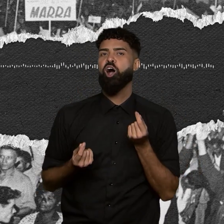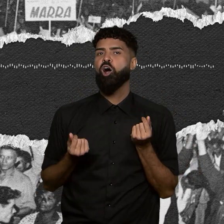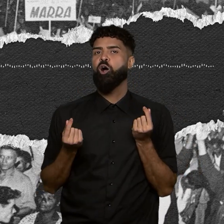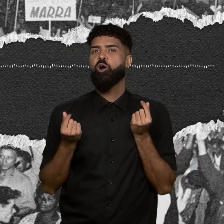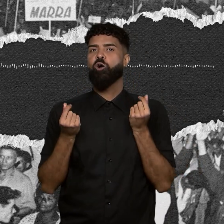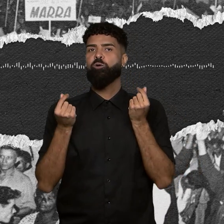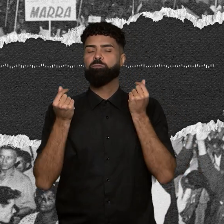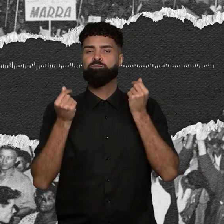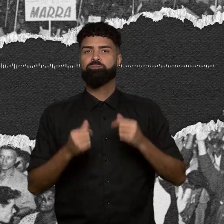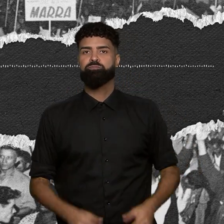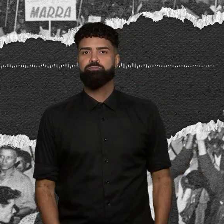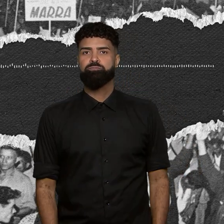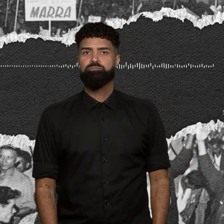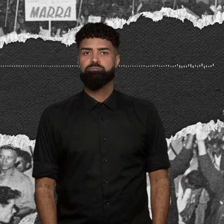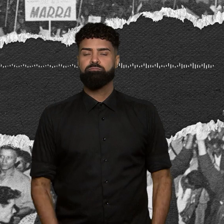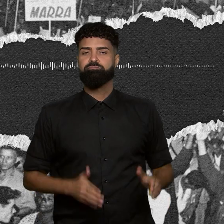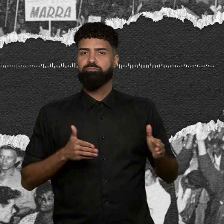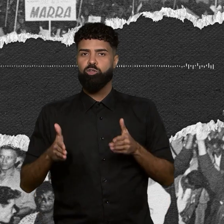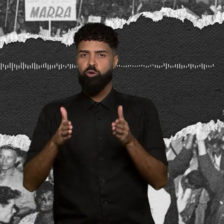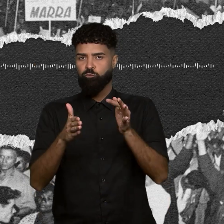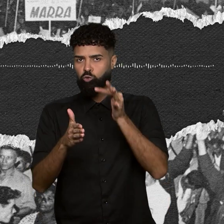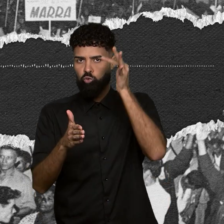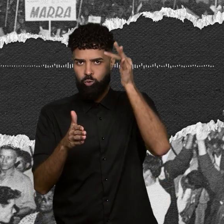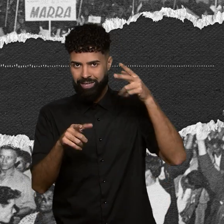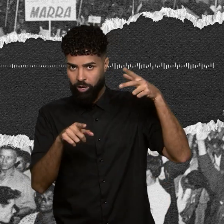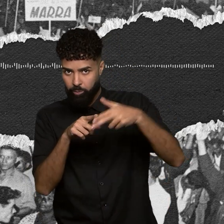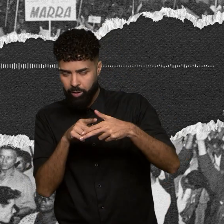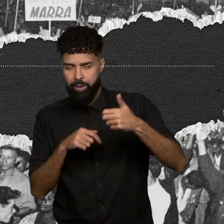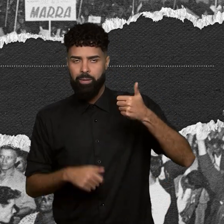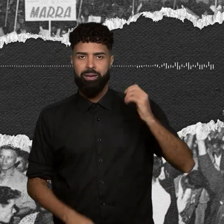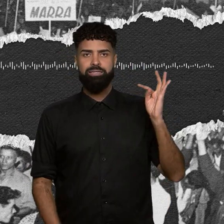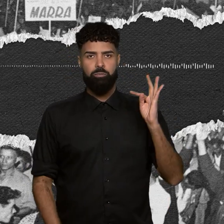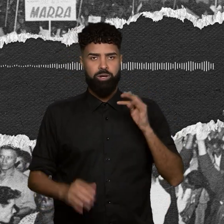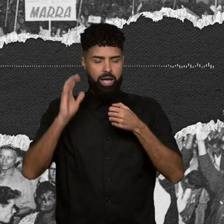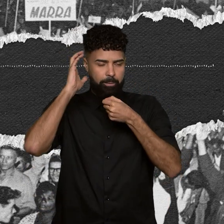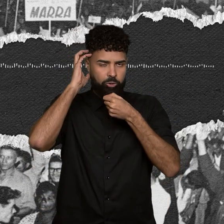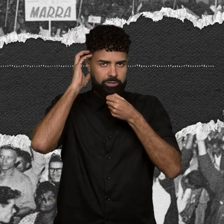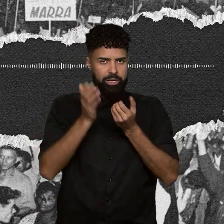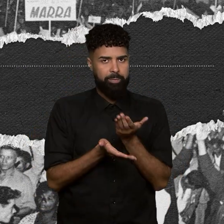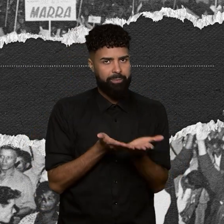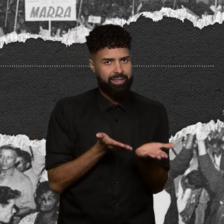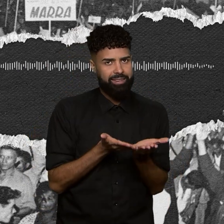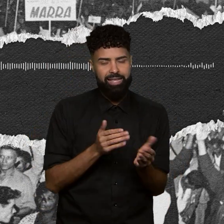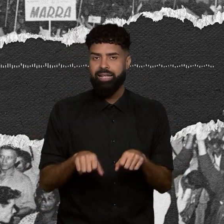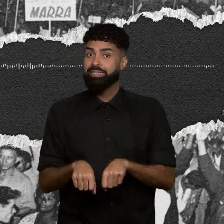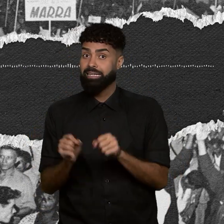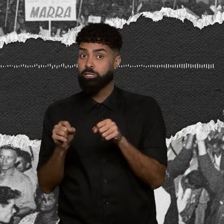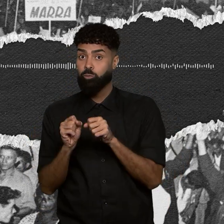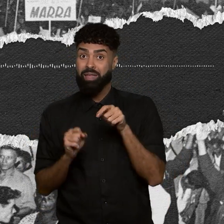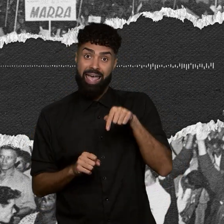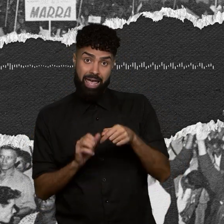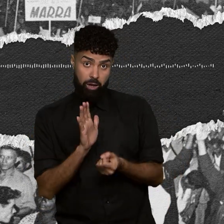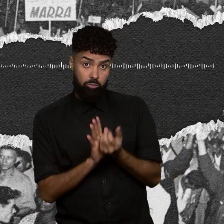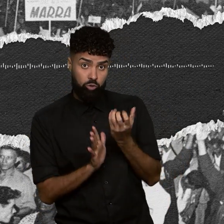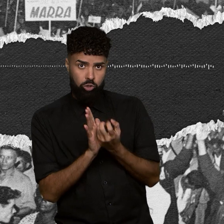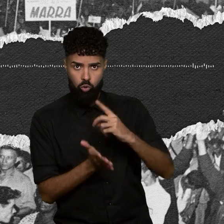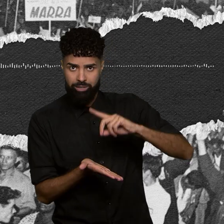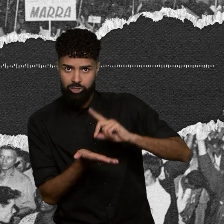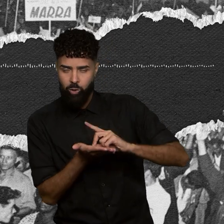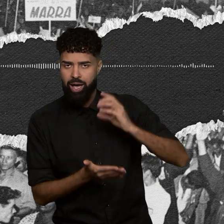O Futuro Interrompido foi a primeira temporada do podcast Perdas e Danos. Essa é uma produção original da Rádio Agência